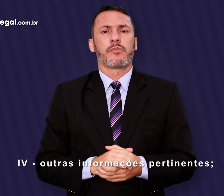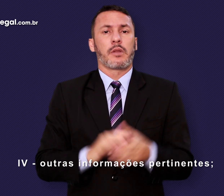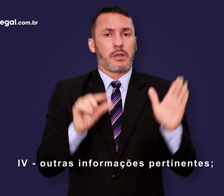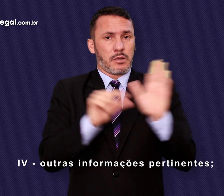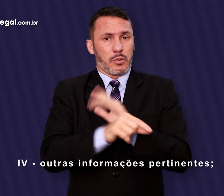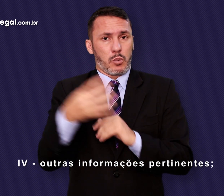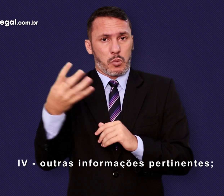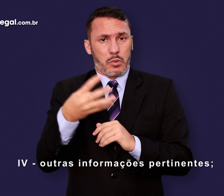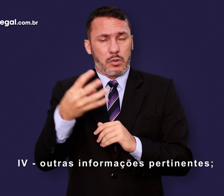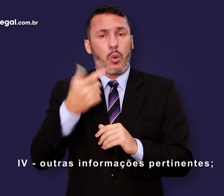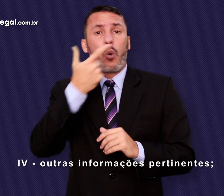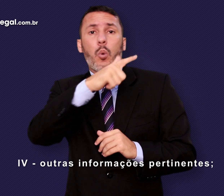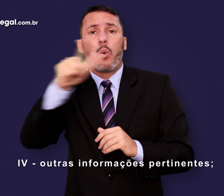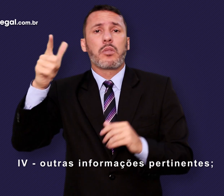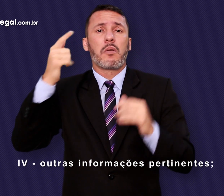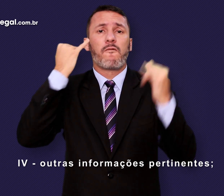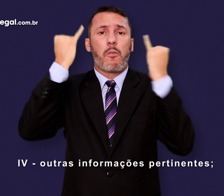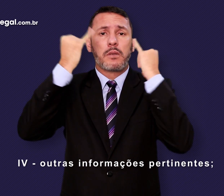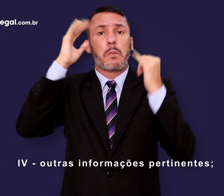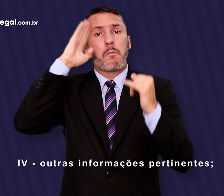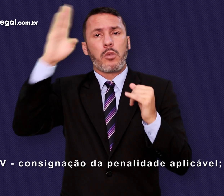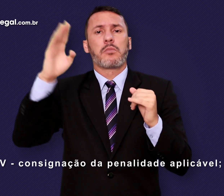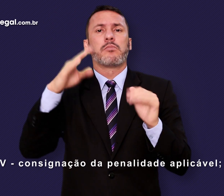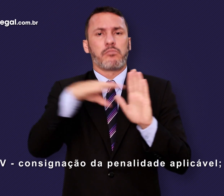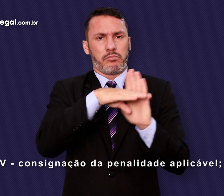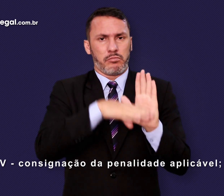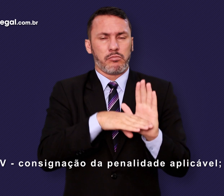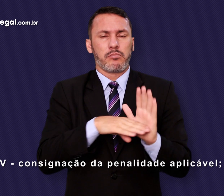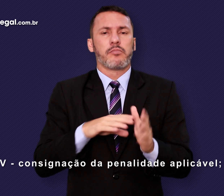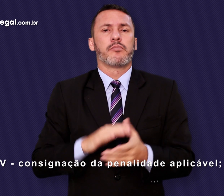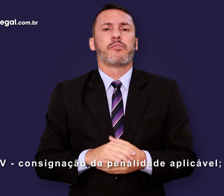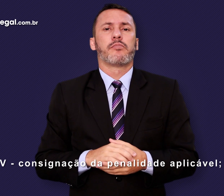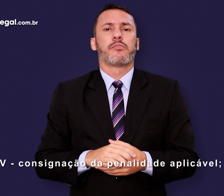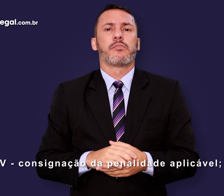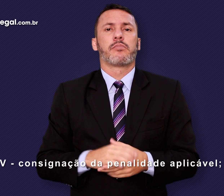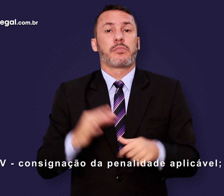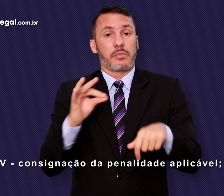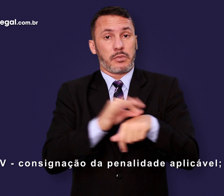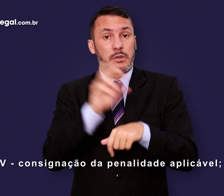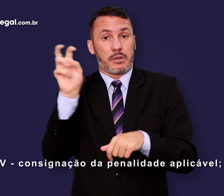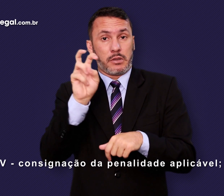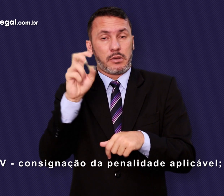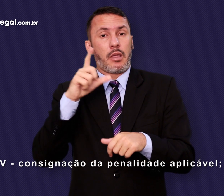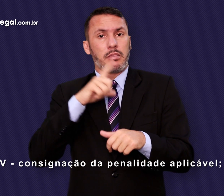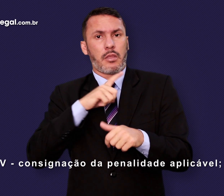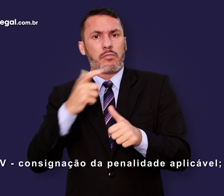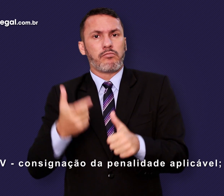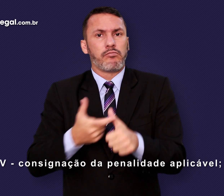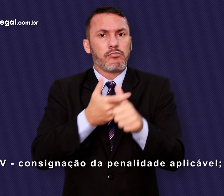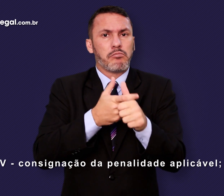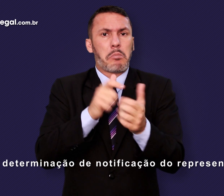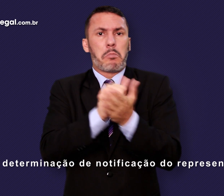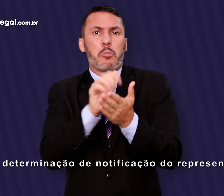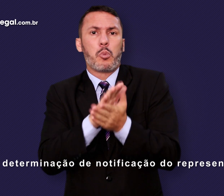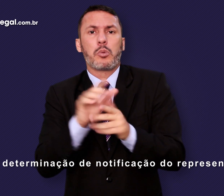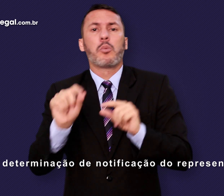4, Outras informações pertinentes, inciso 5, Consignação da penalidade aplicável e, inciso 6,